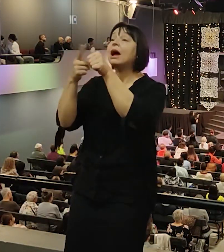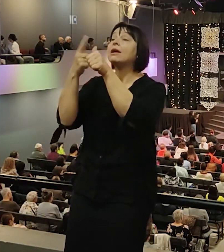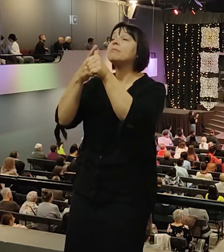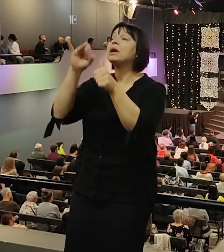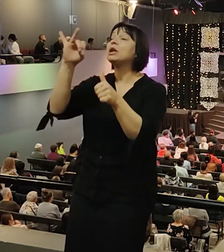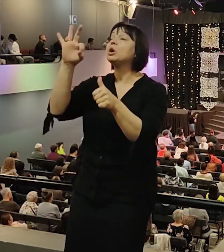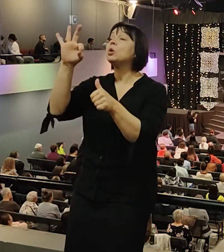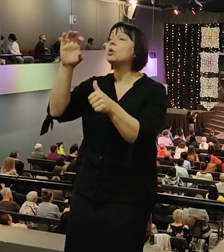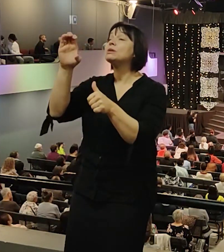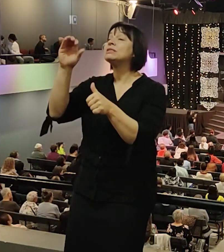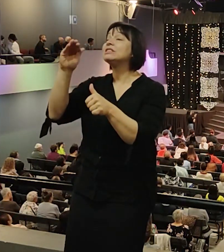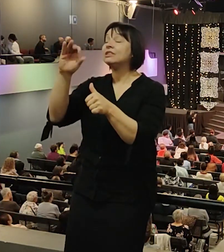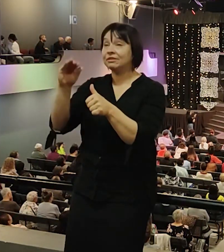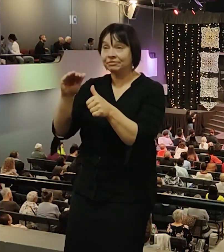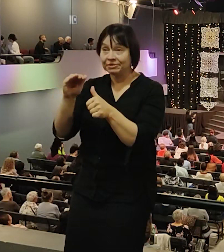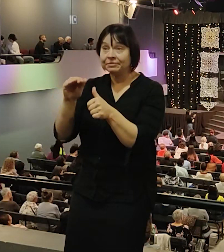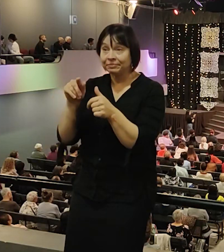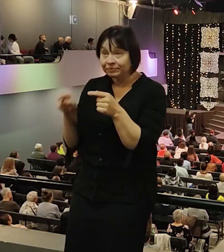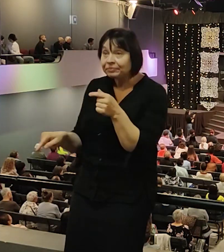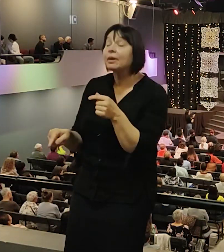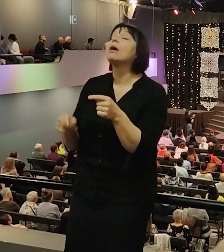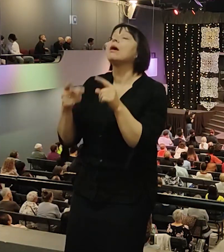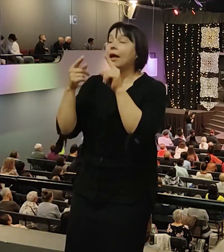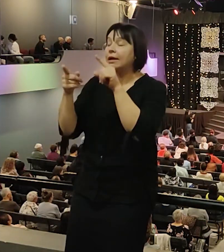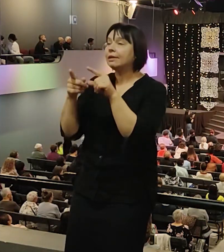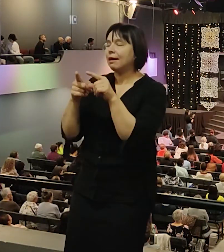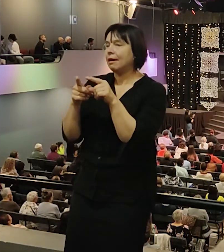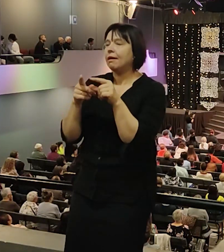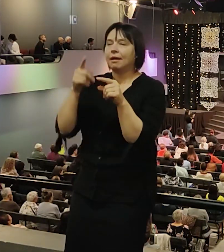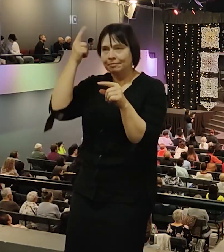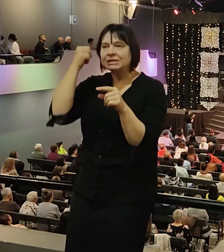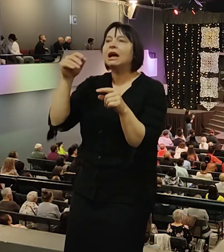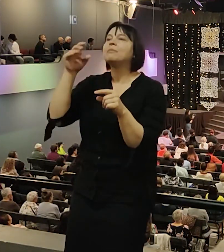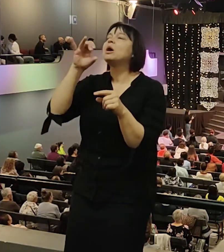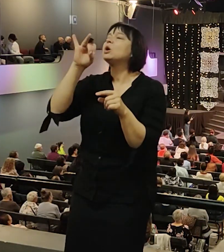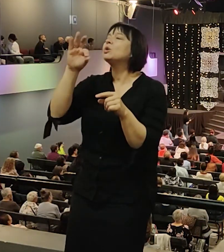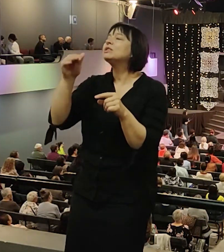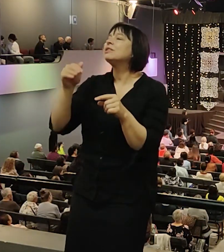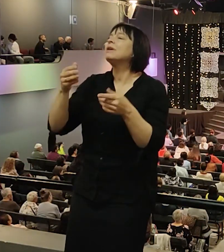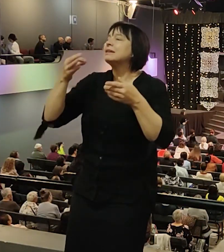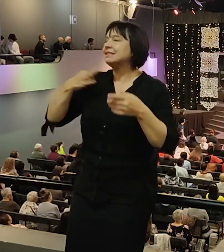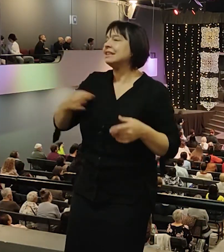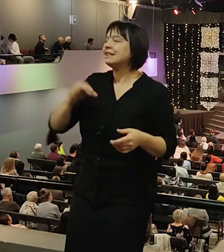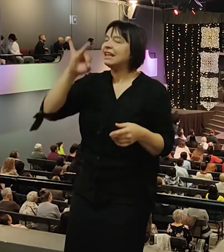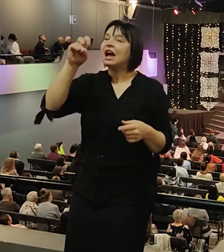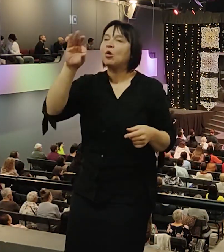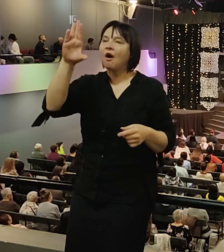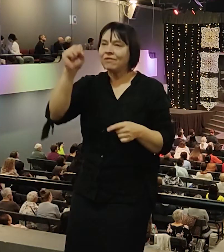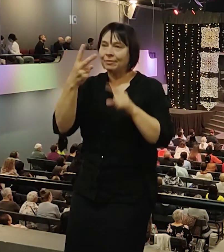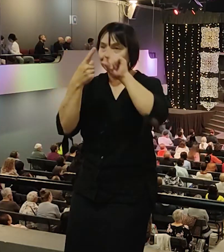Иосиф. Второй Иосиф муж Марии, Матерь Иисус. И третий Иосиф. Иосиф Сермафия.